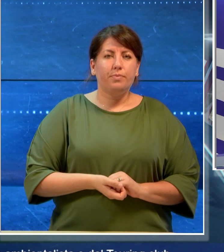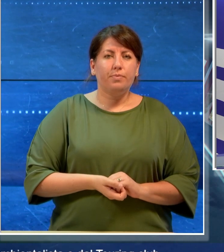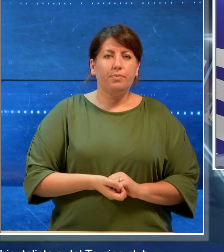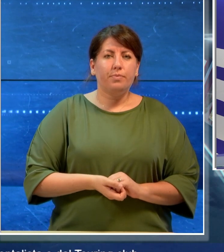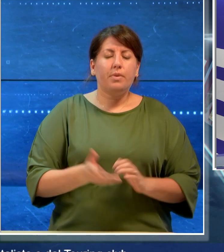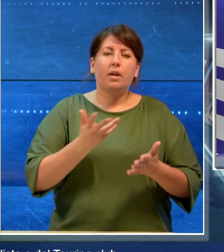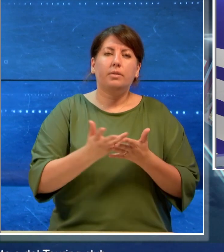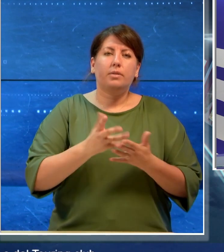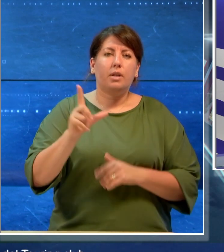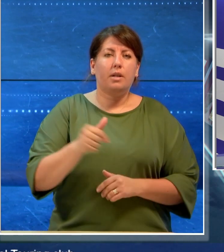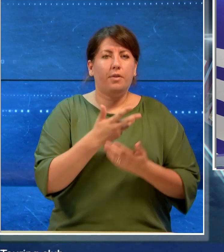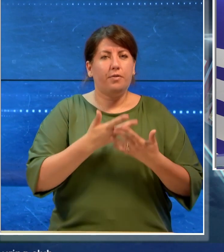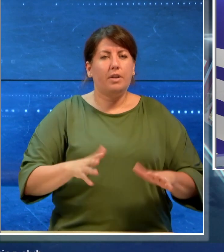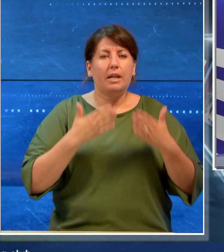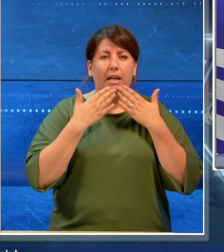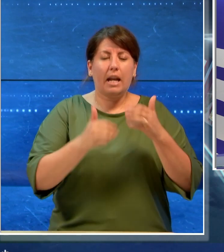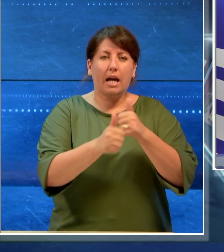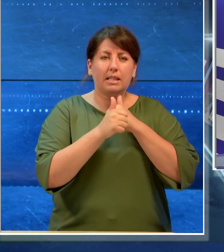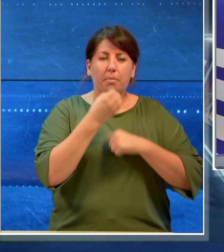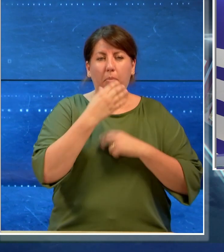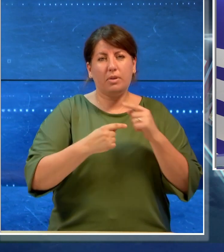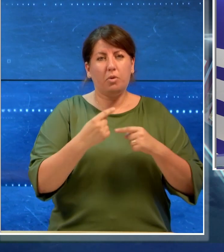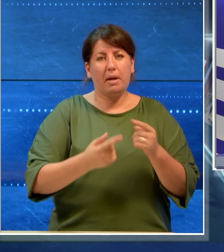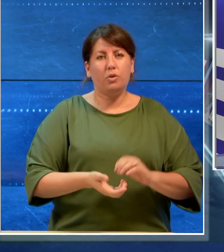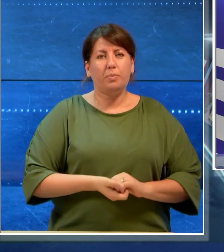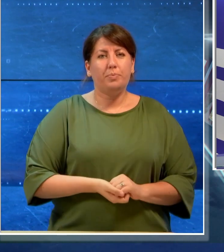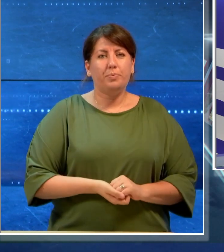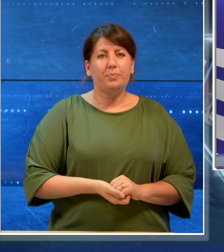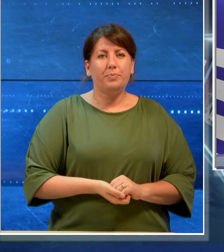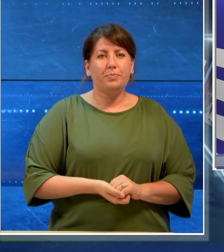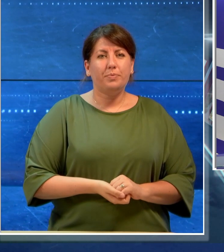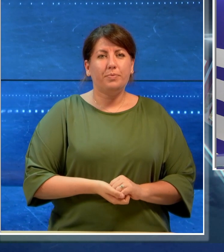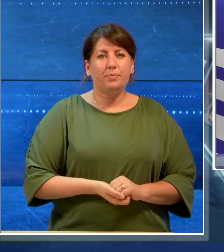e con il Tg List è tutto, grazie per averci seguito, buon proseguimento.